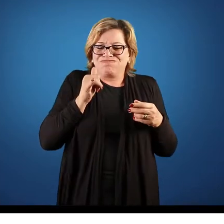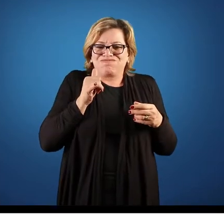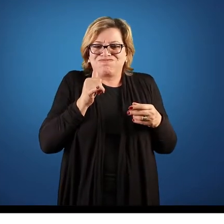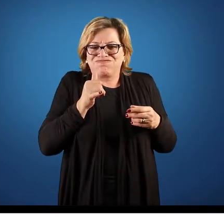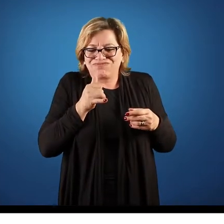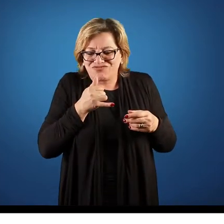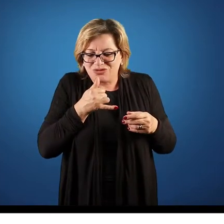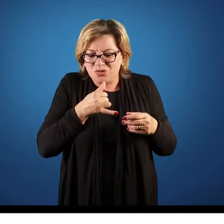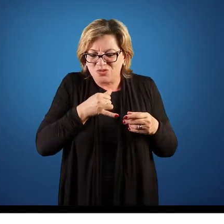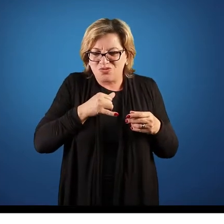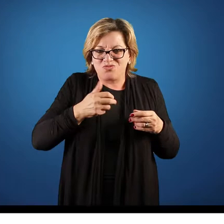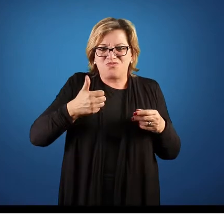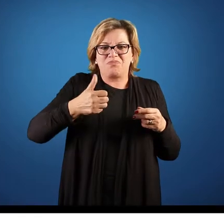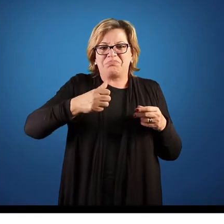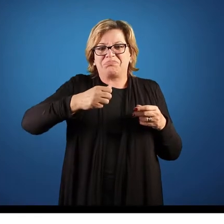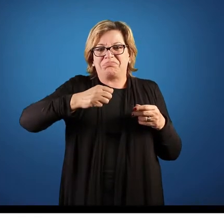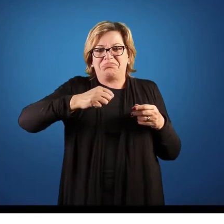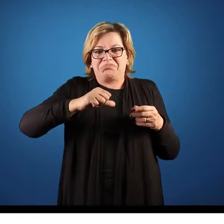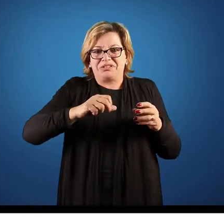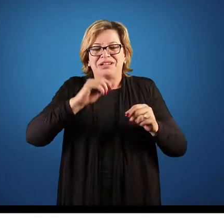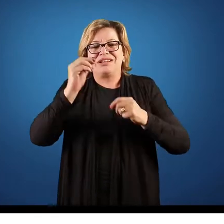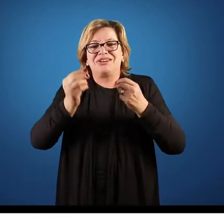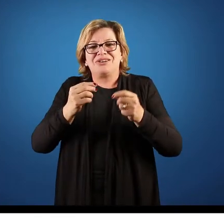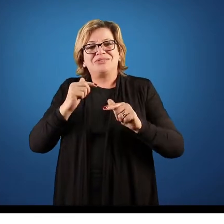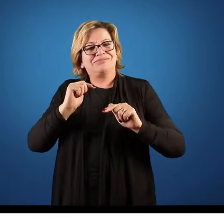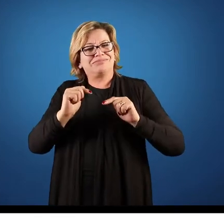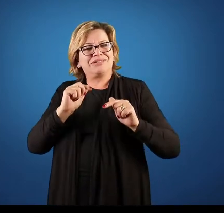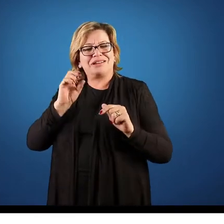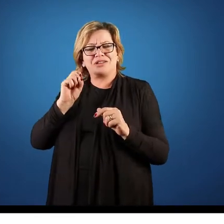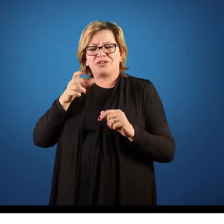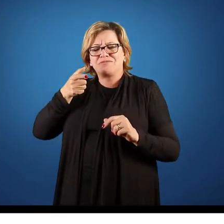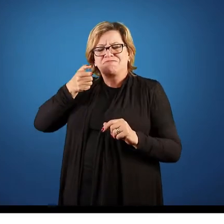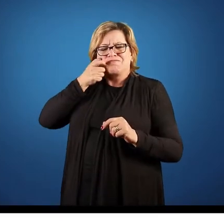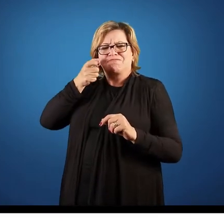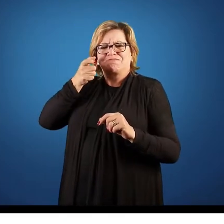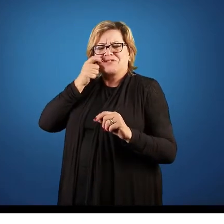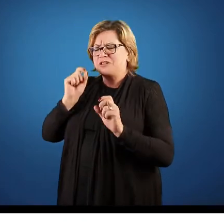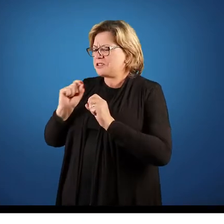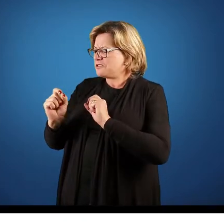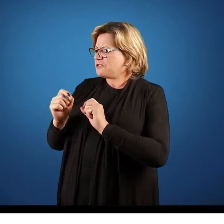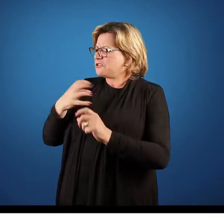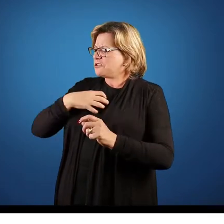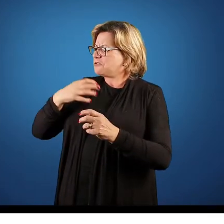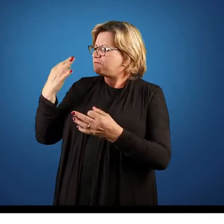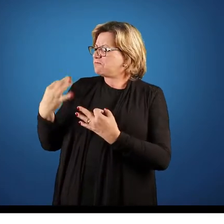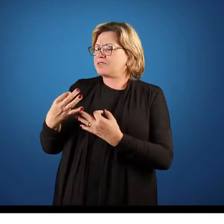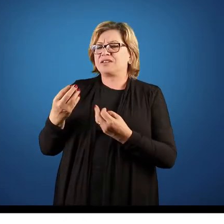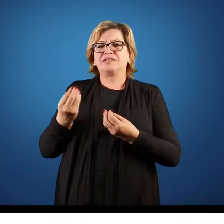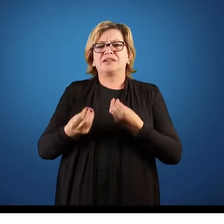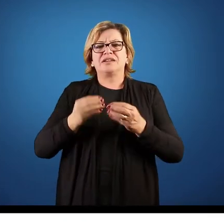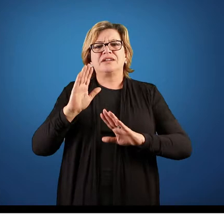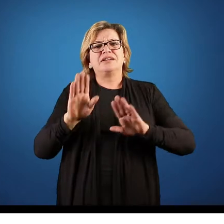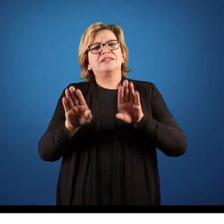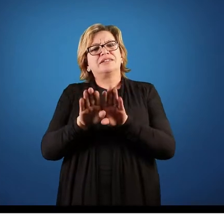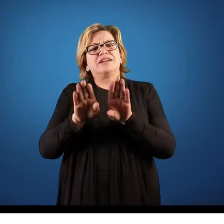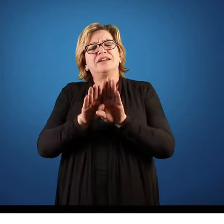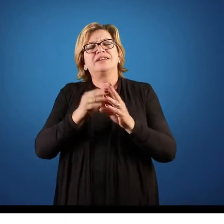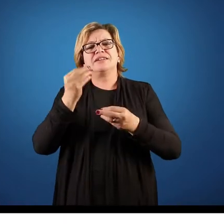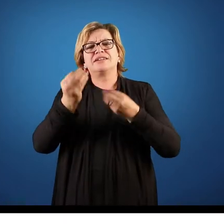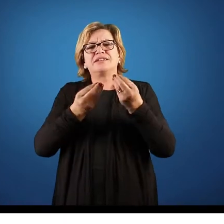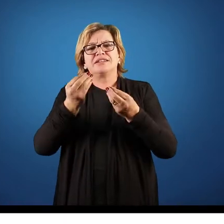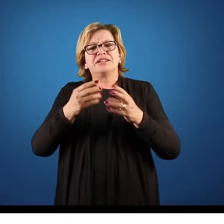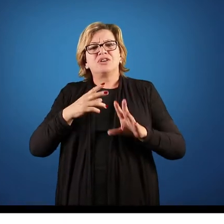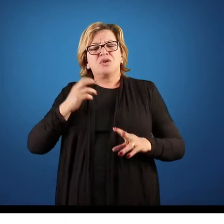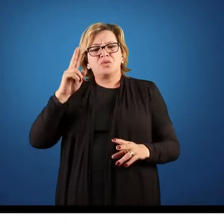trabalhar, faz com que as coisas sejam feitas, trabalha apenas verificando se os padrões estão corretos ou não, né. Aquela parte também que utiliza